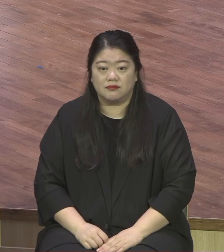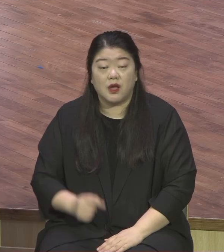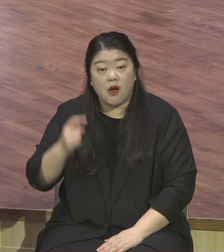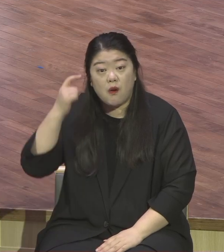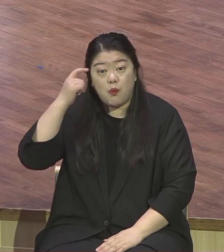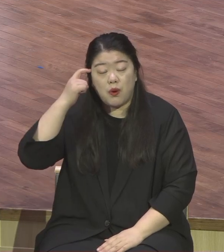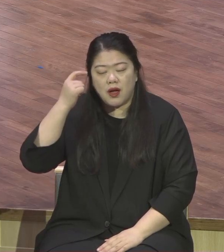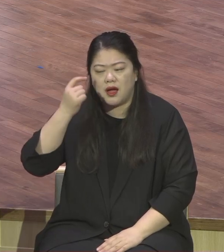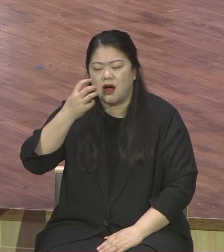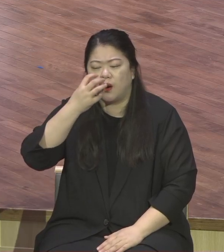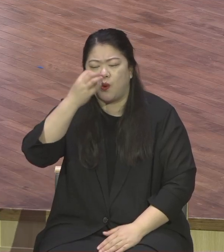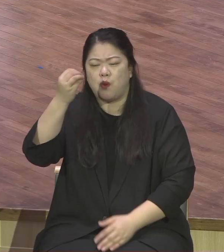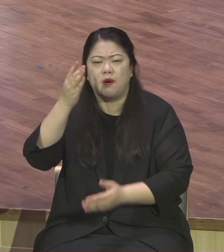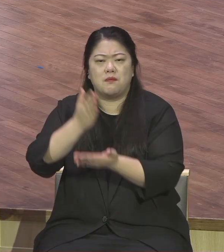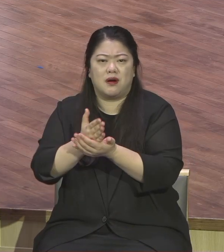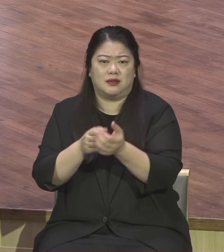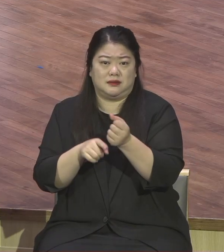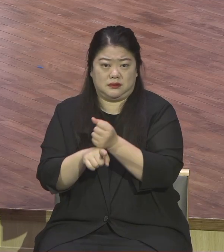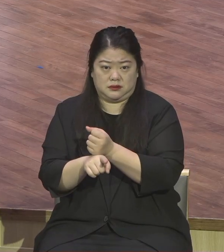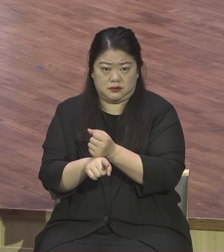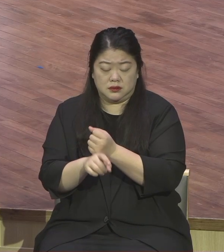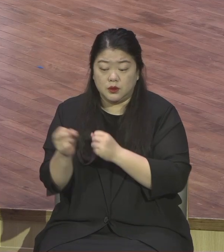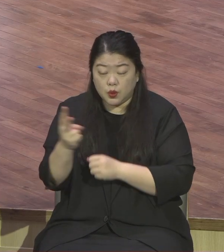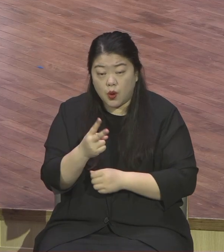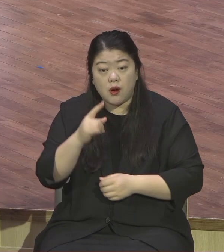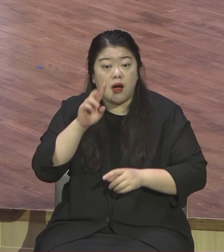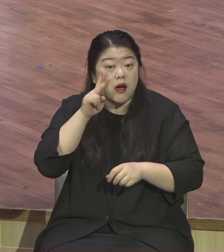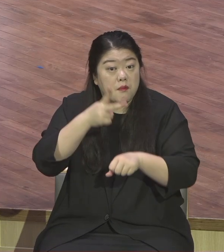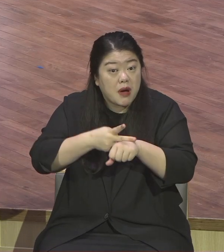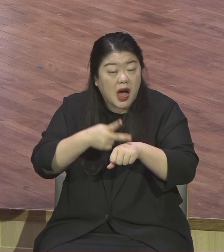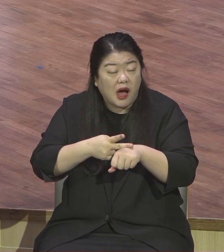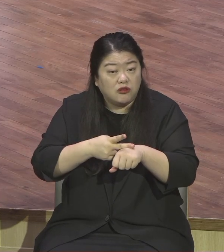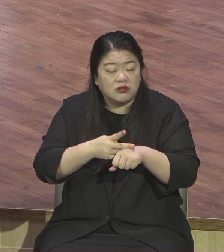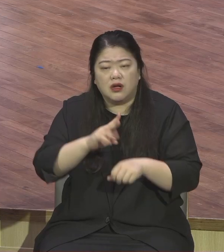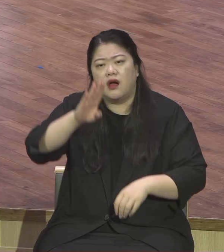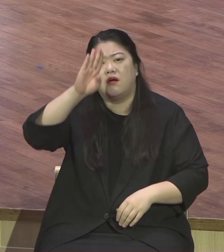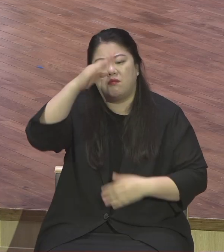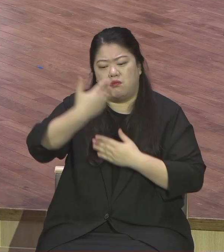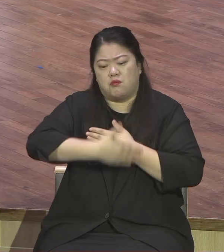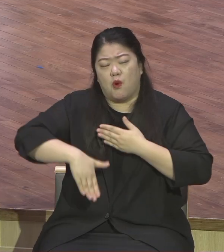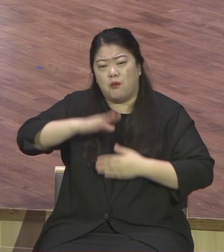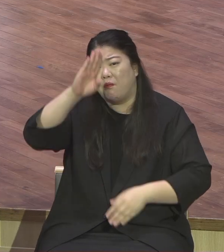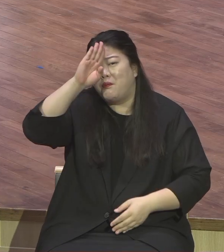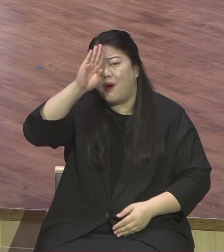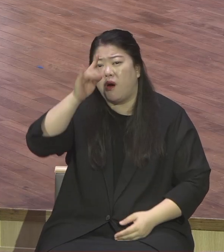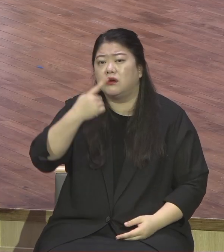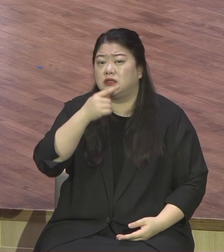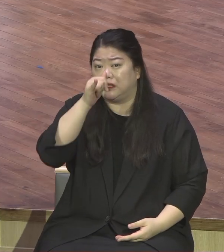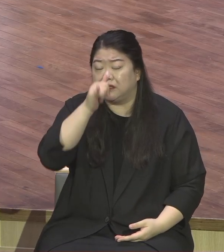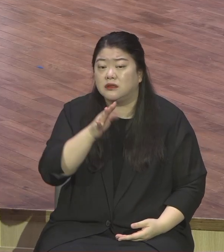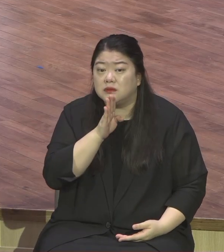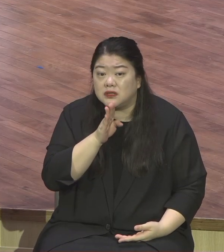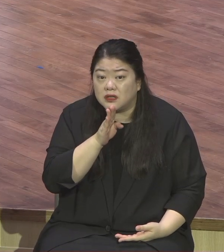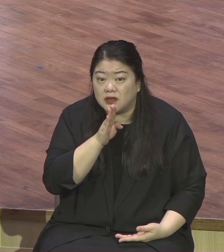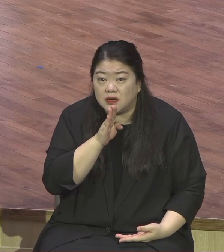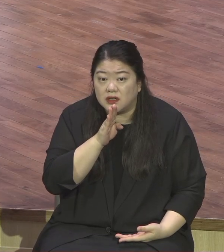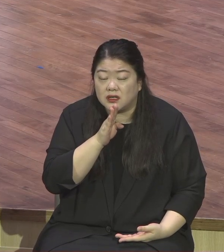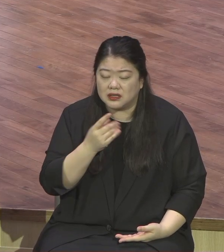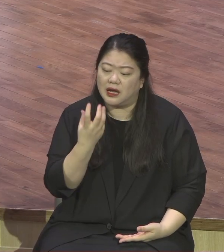거요 천혜의 바울이 여러분 사단에 가시 내지는 그 핸디캡이 있는 걸